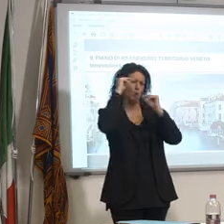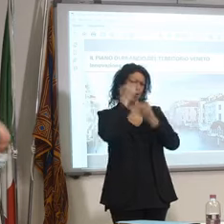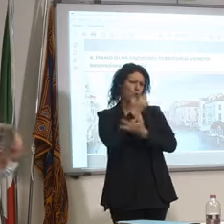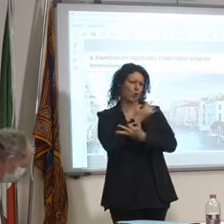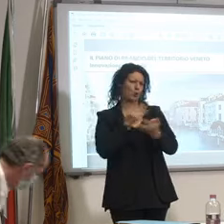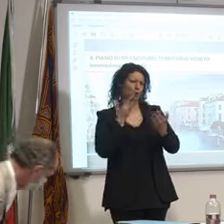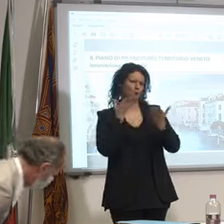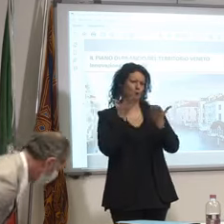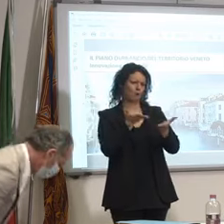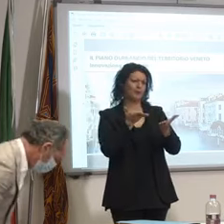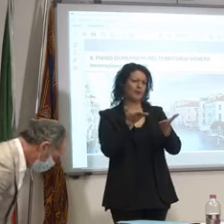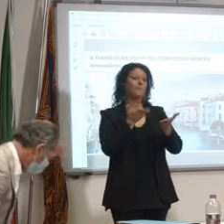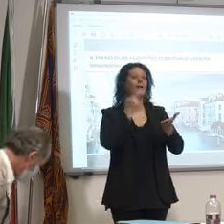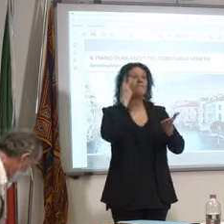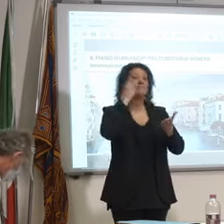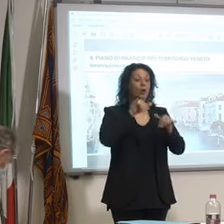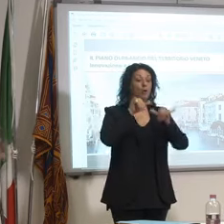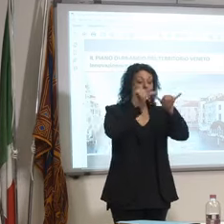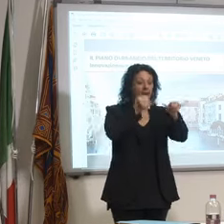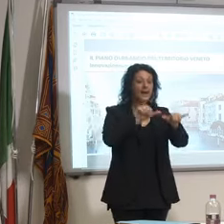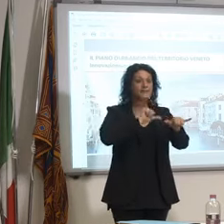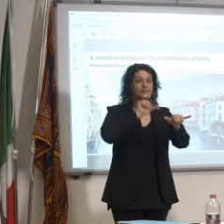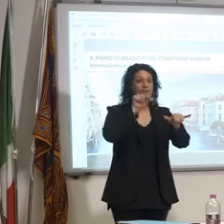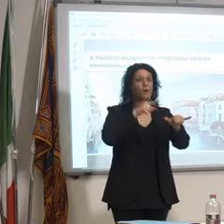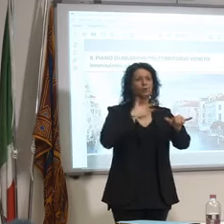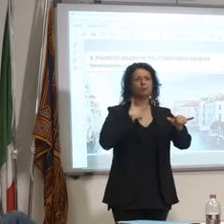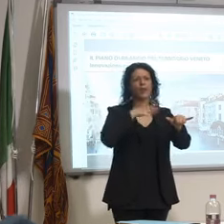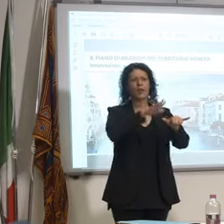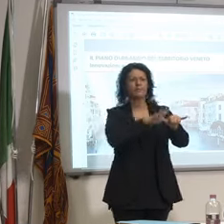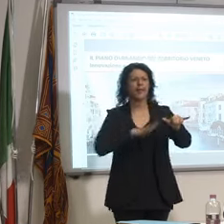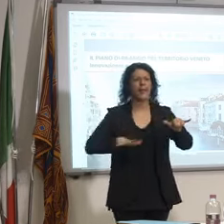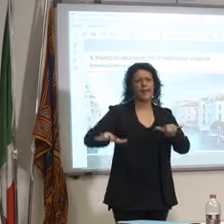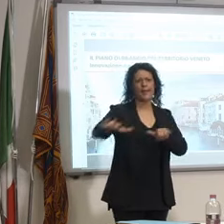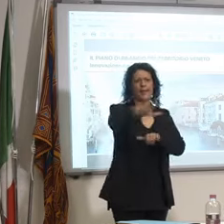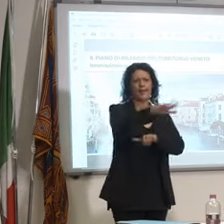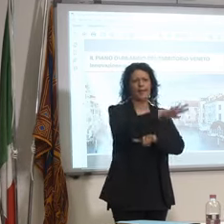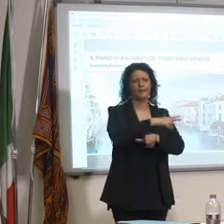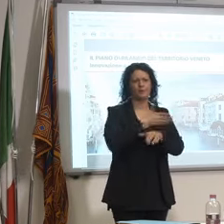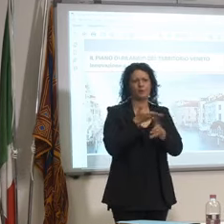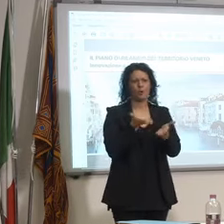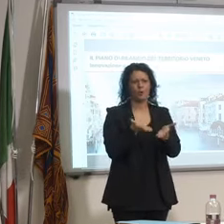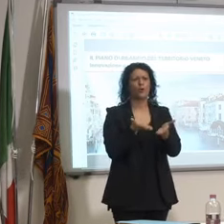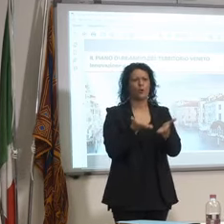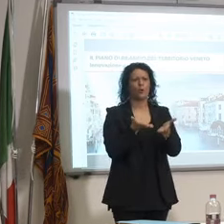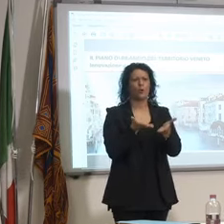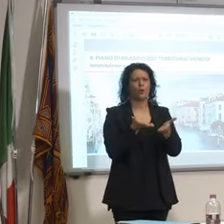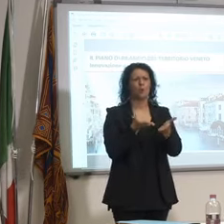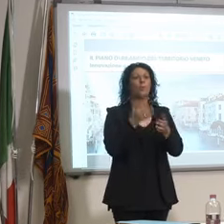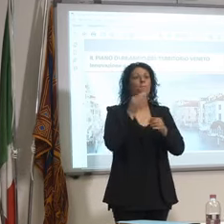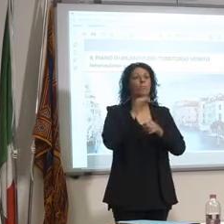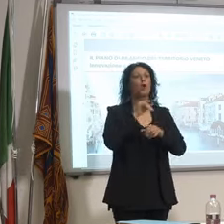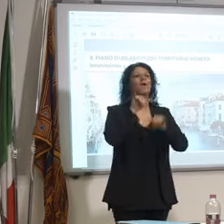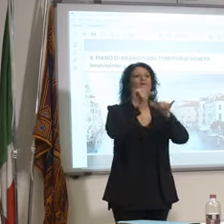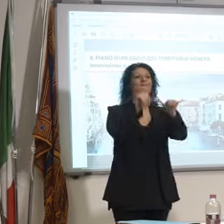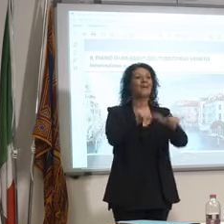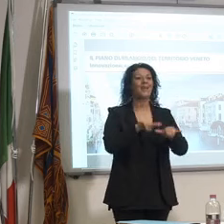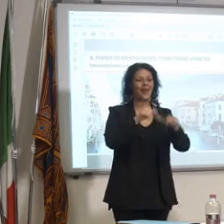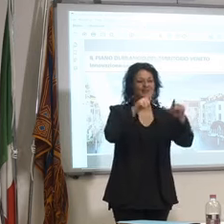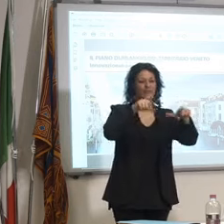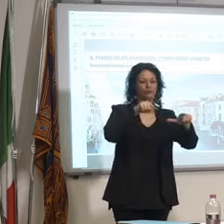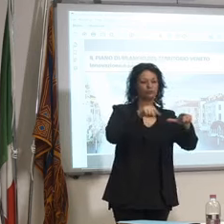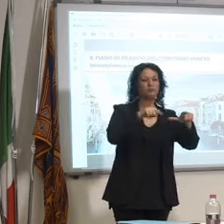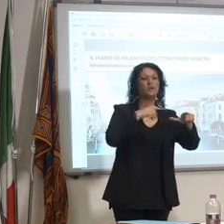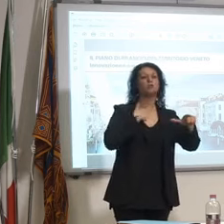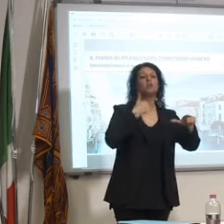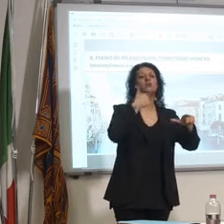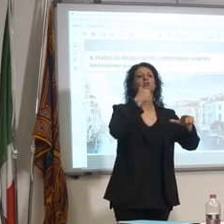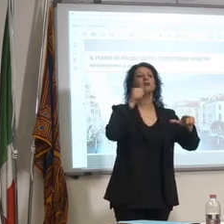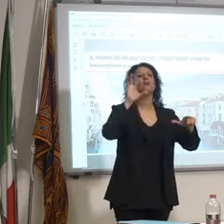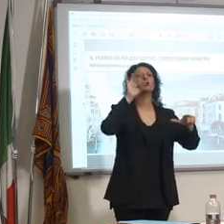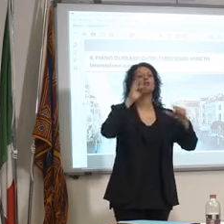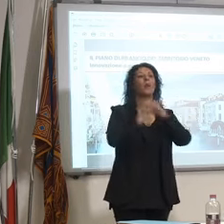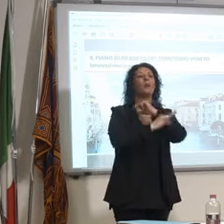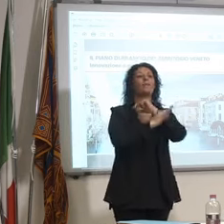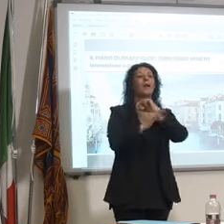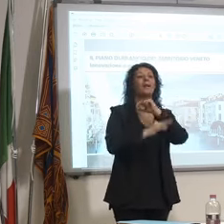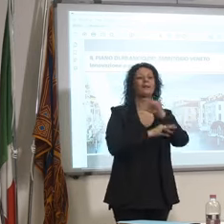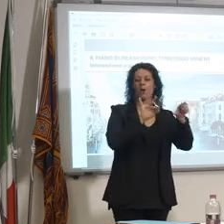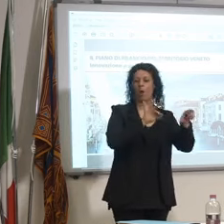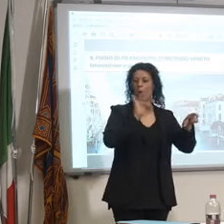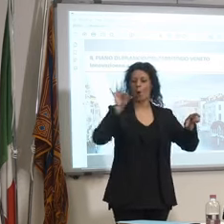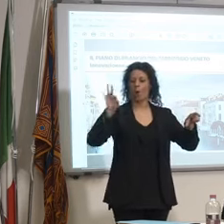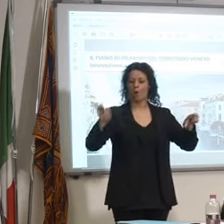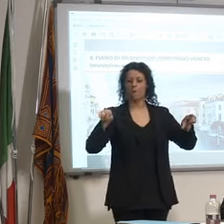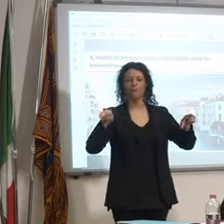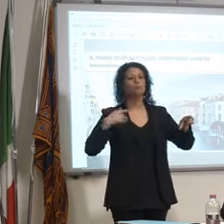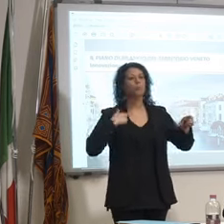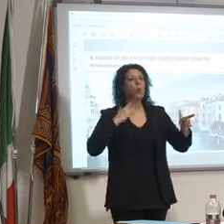che magari è meno conosciuto ma che è a 100-150 km il punto più distante da Venezia quindi quando comunichiamo Venezia non dobbiamo comunicare